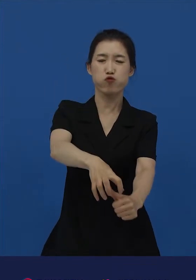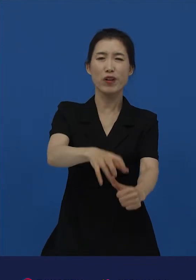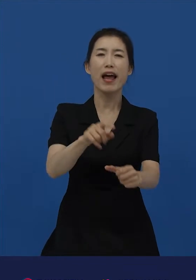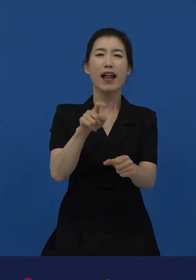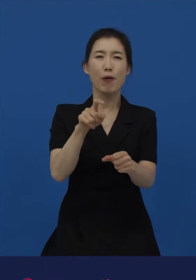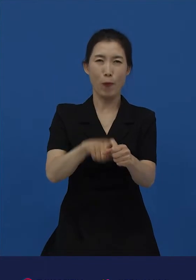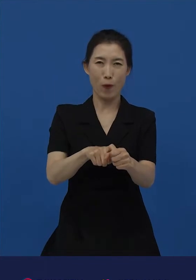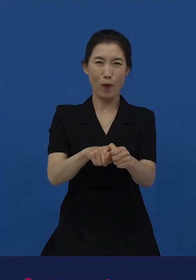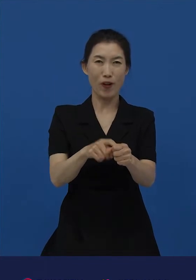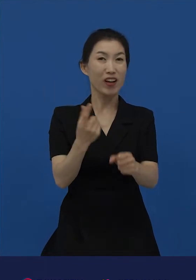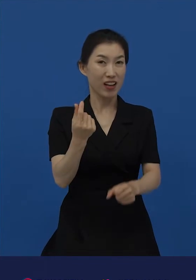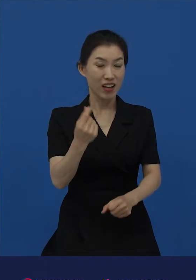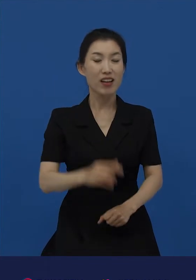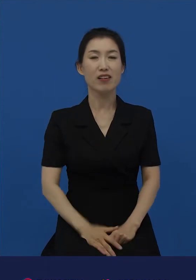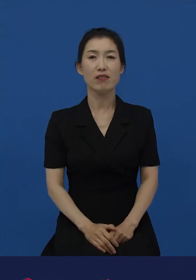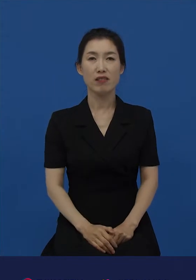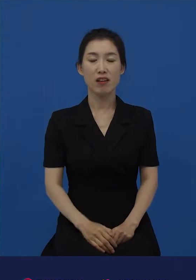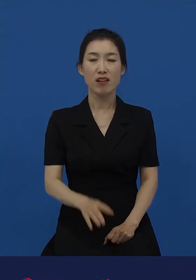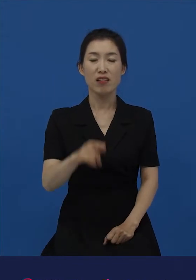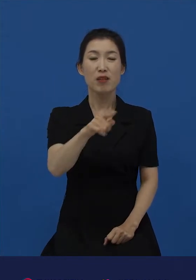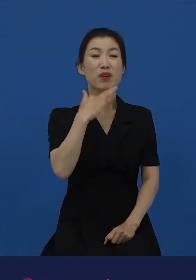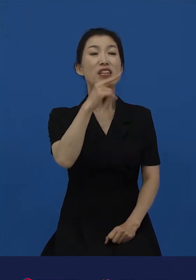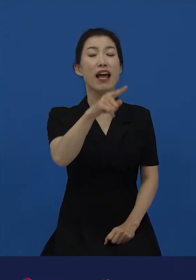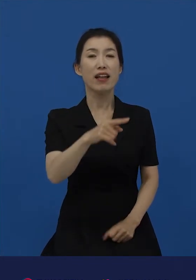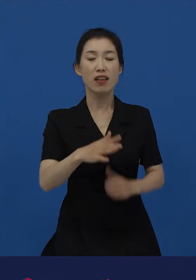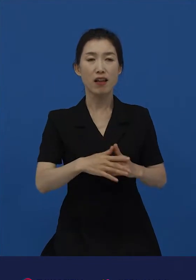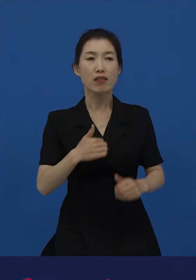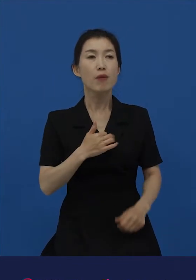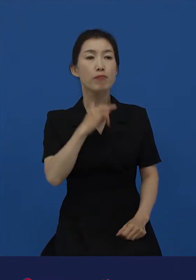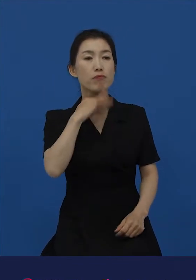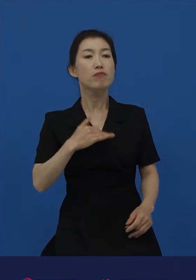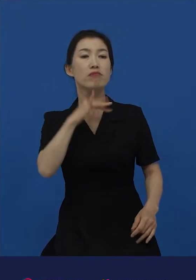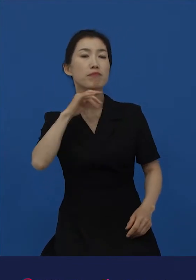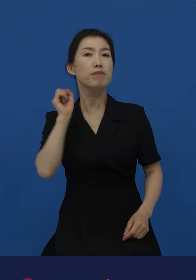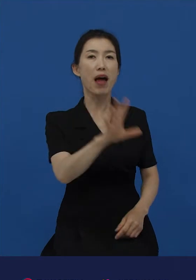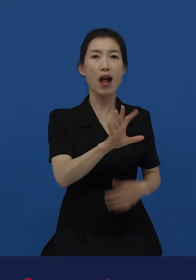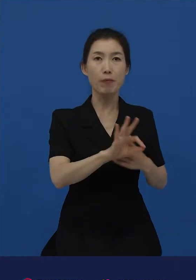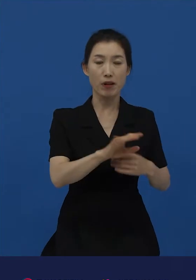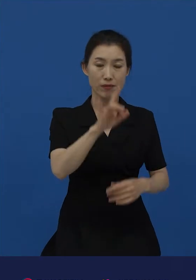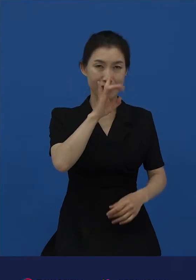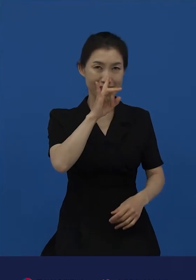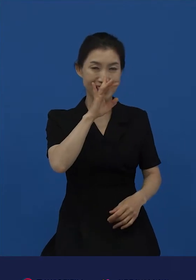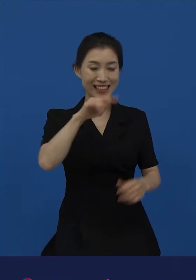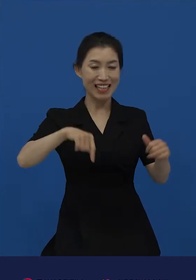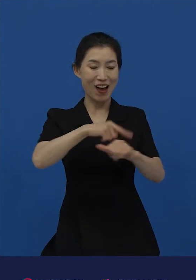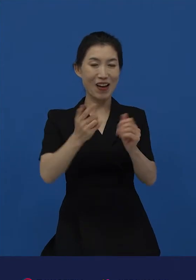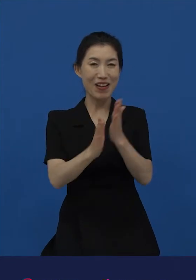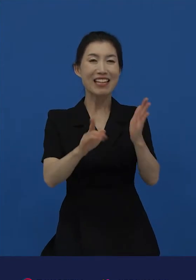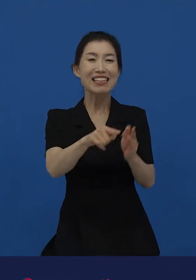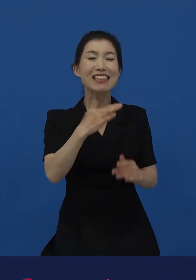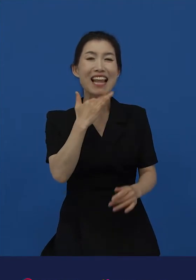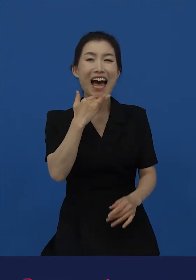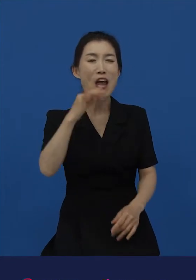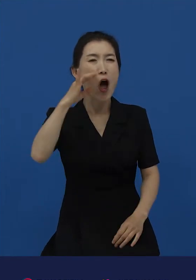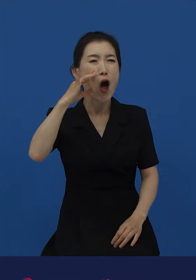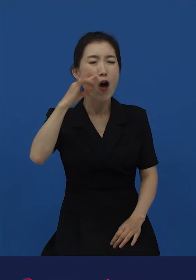이런 물음에 만약에 저 몇 살인데요? 라고 답을 한다면 큰일 납니다. 나이가 궁금해서 묻는 게 아니라